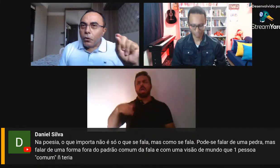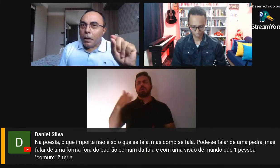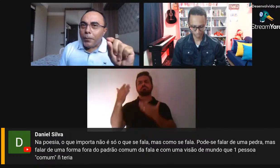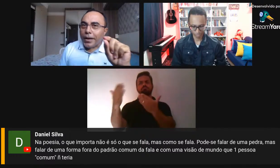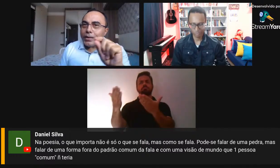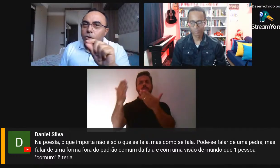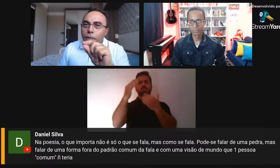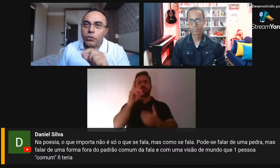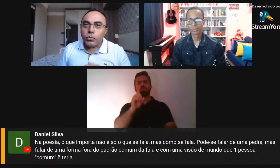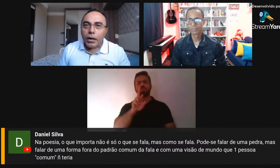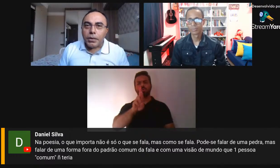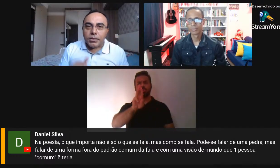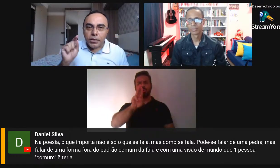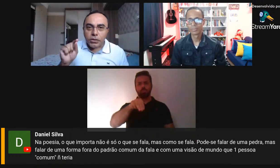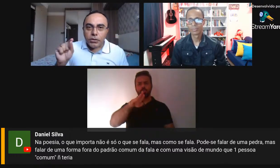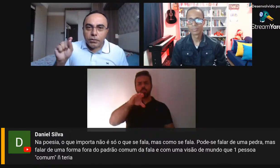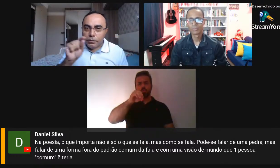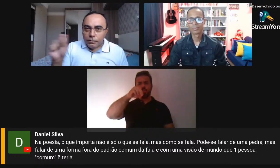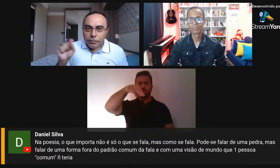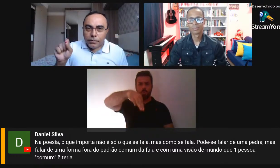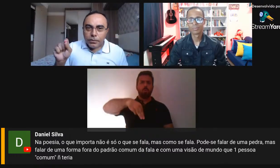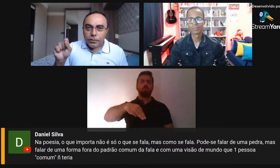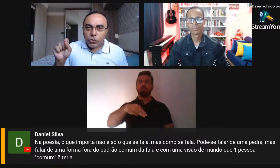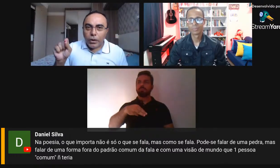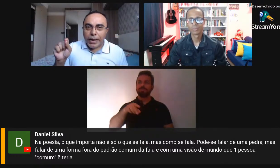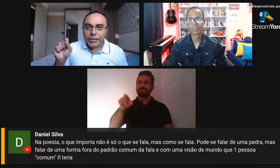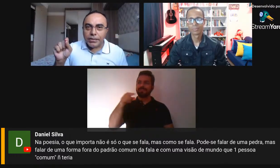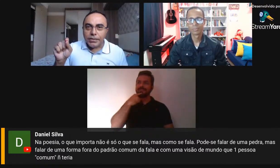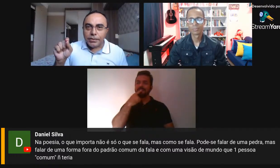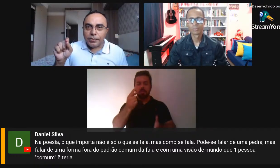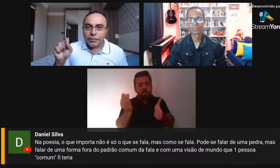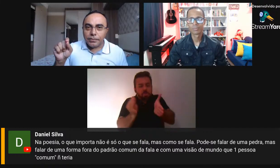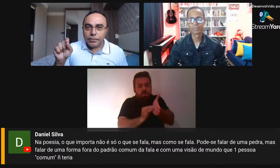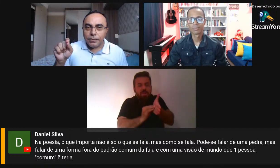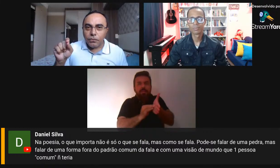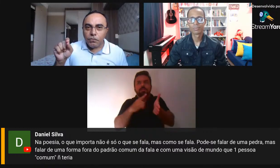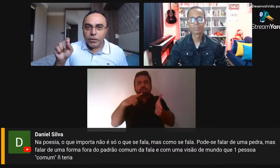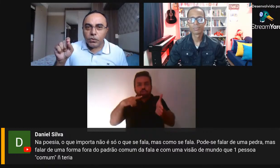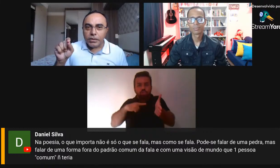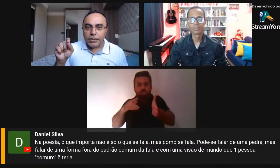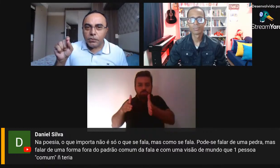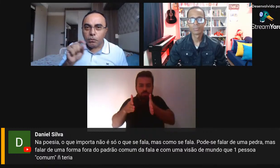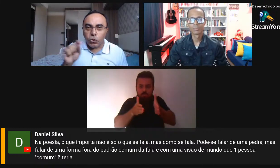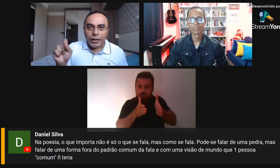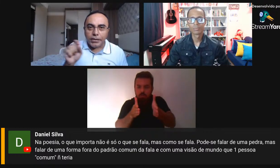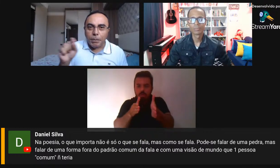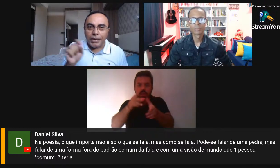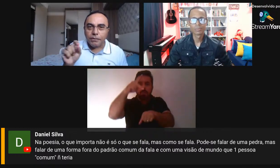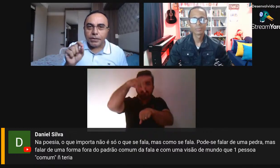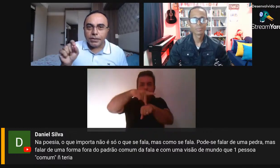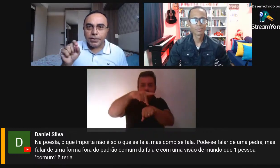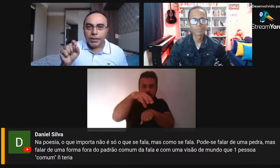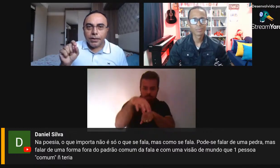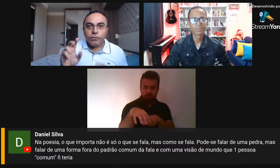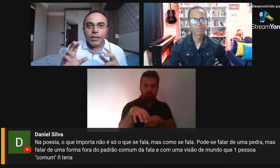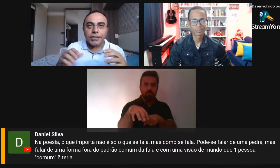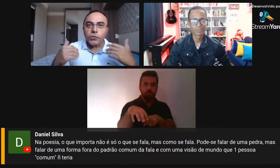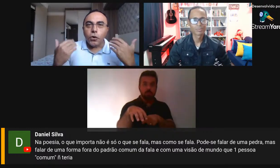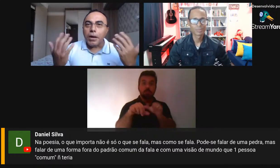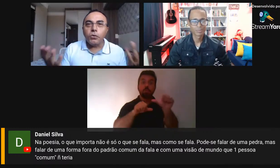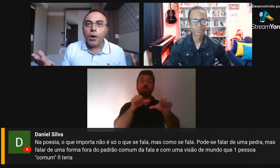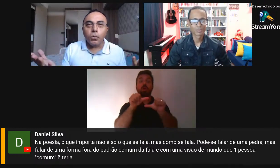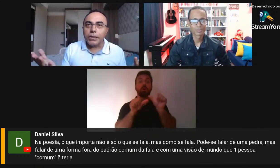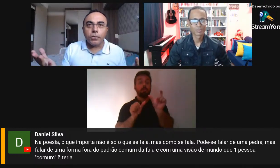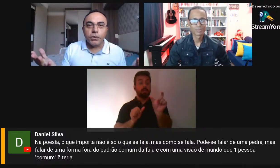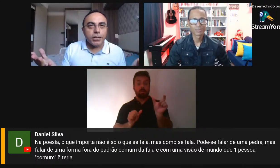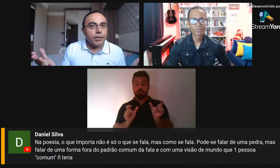havia uma pedra no meio do caminho. a gente trocasse, vamos fazer um exercício, vamos trocar as palavras, vai se